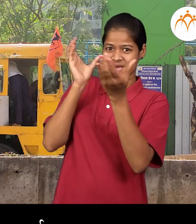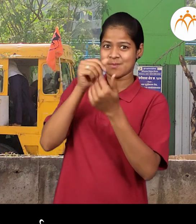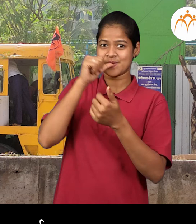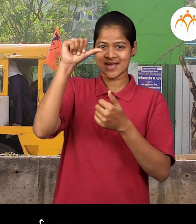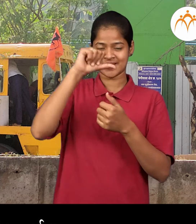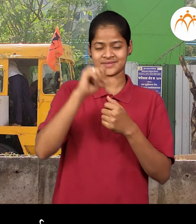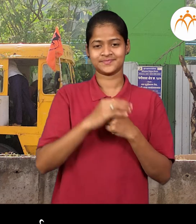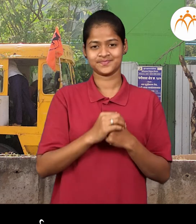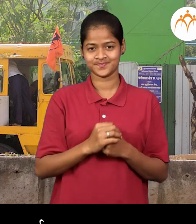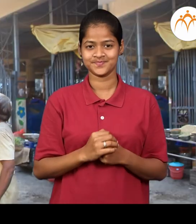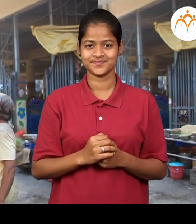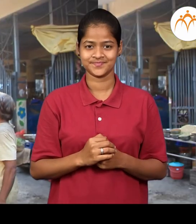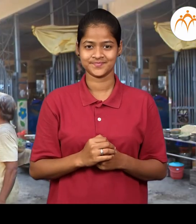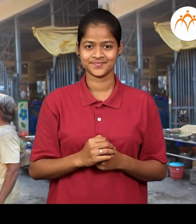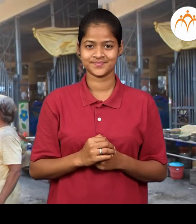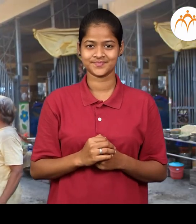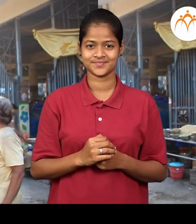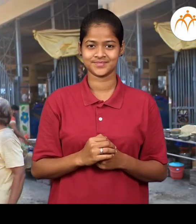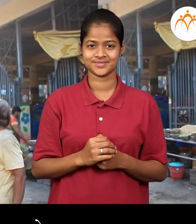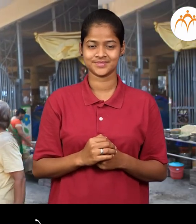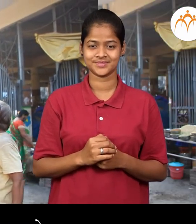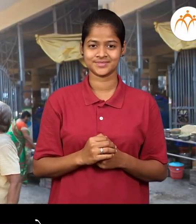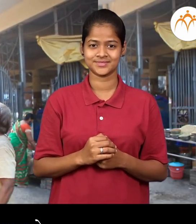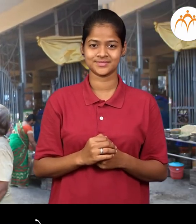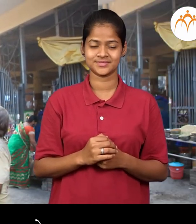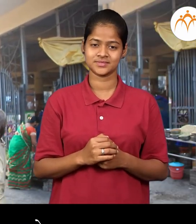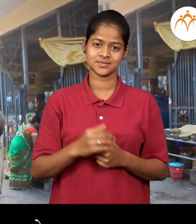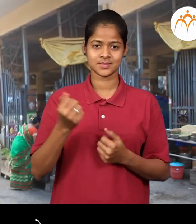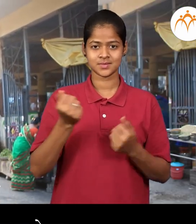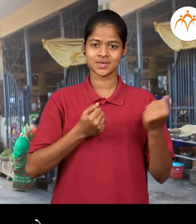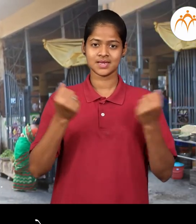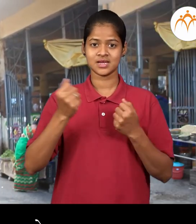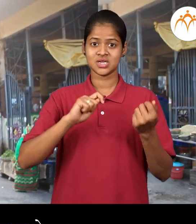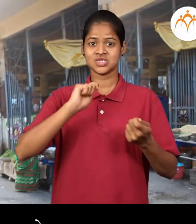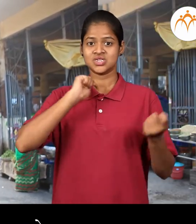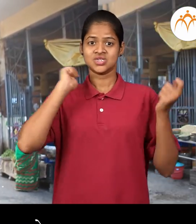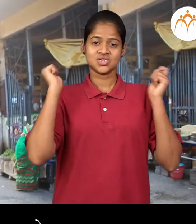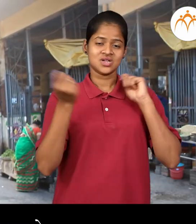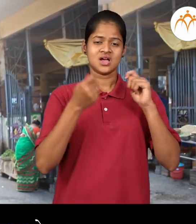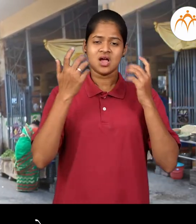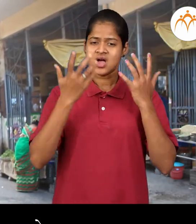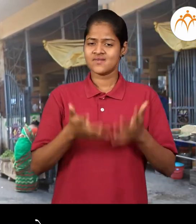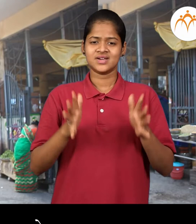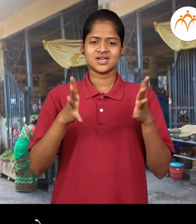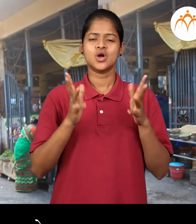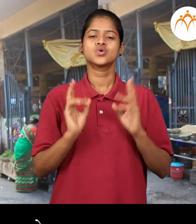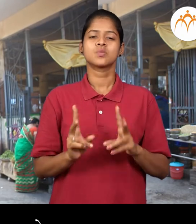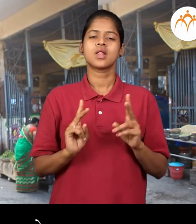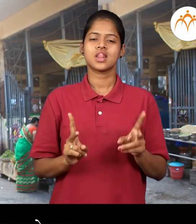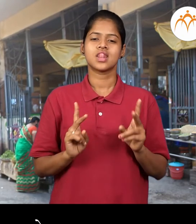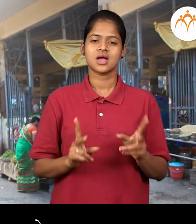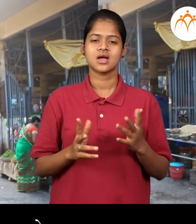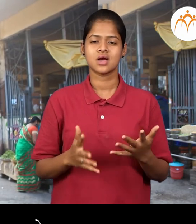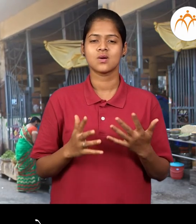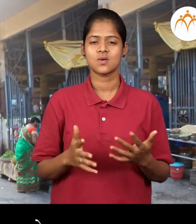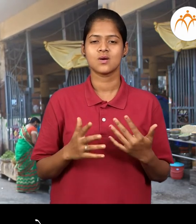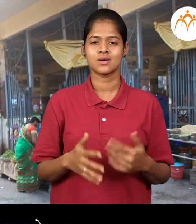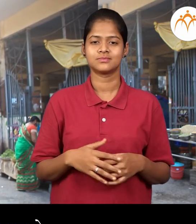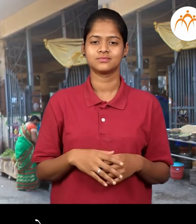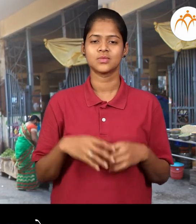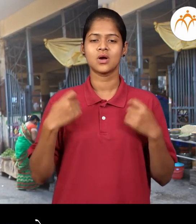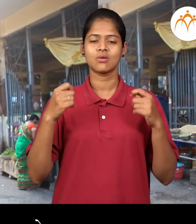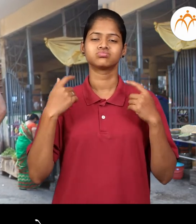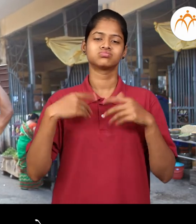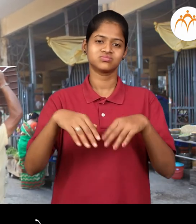टेंपो जड सामान टेंपो मधून नेताद